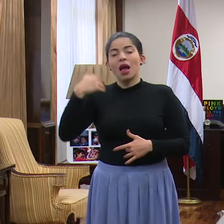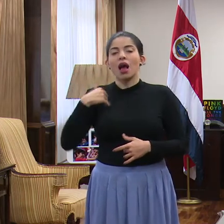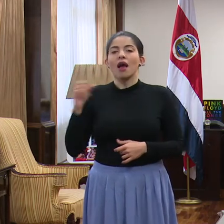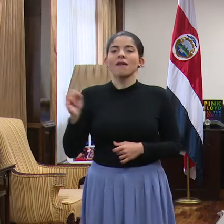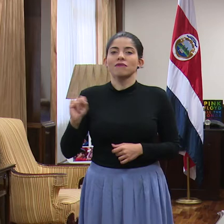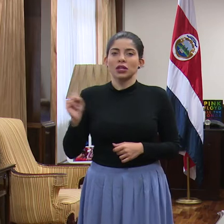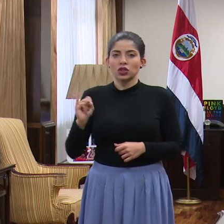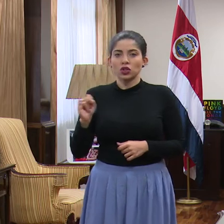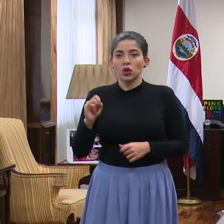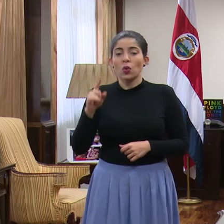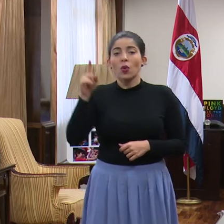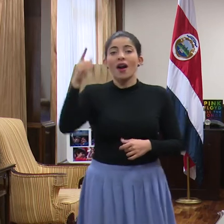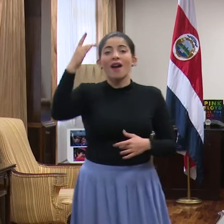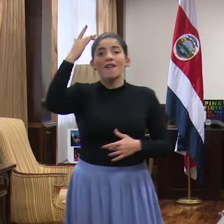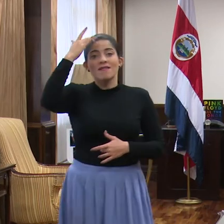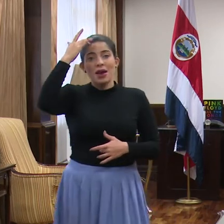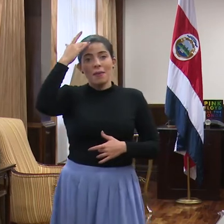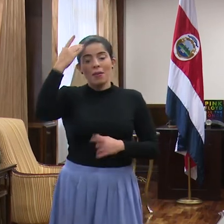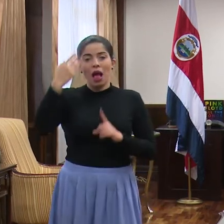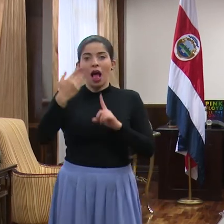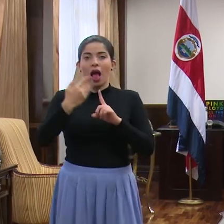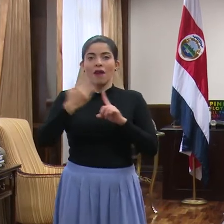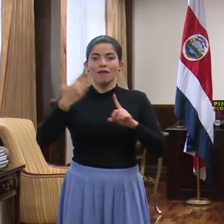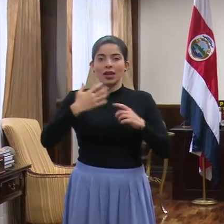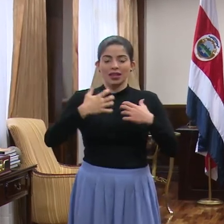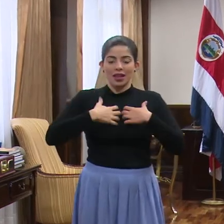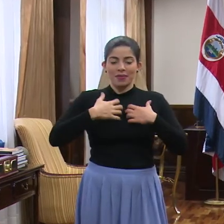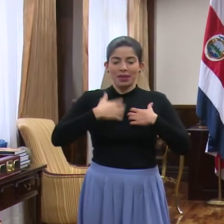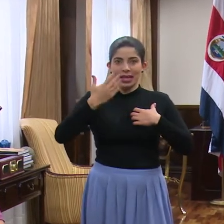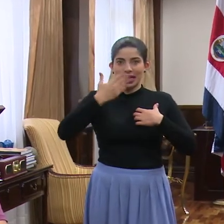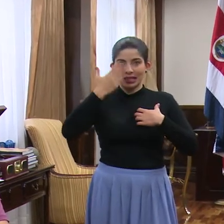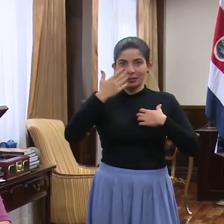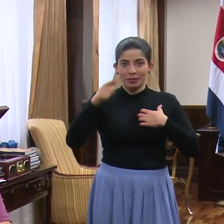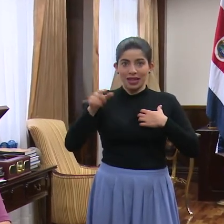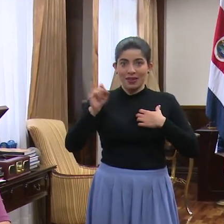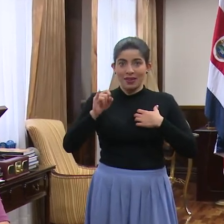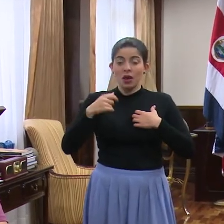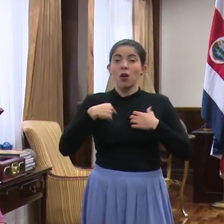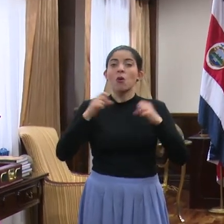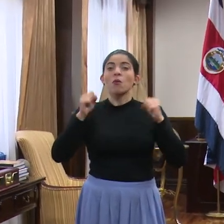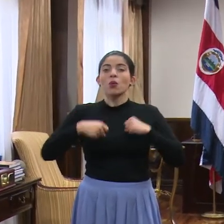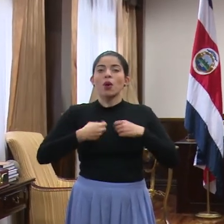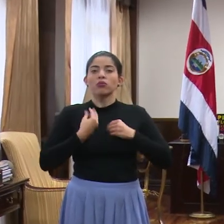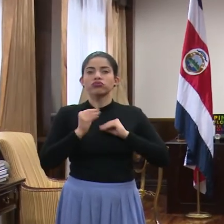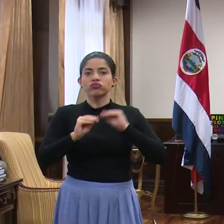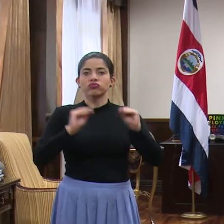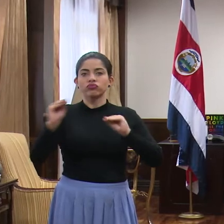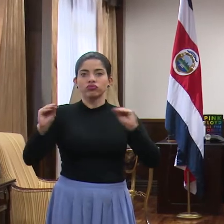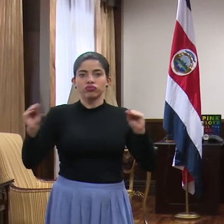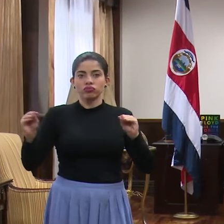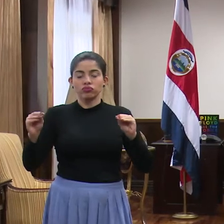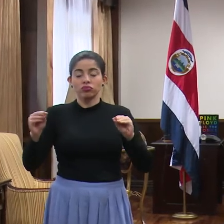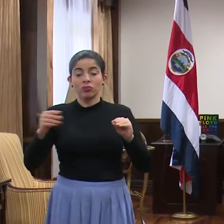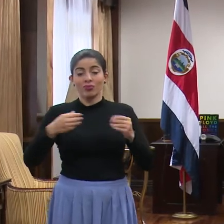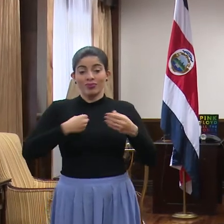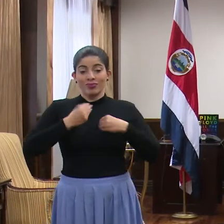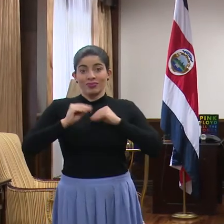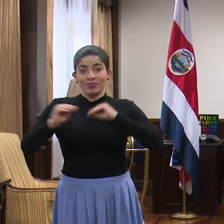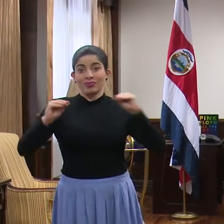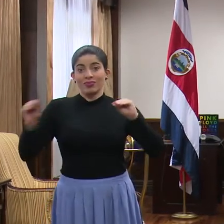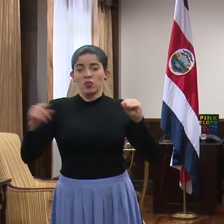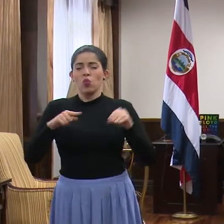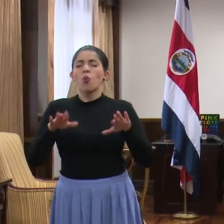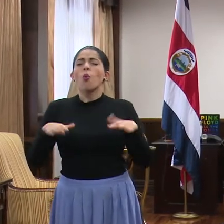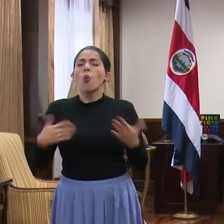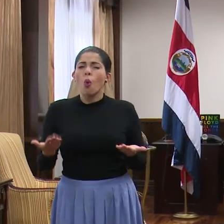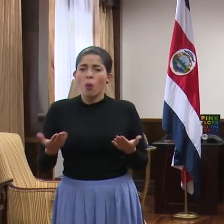es una enfermedad que afecta el aparato respiratorio, pero es contagiosa, precisamente el contagio se da